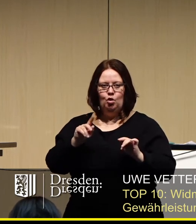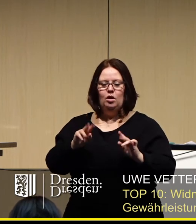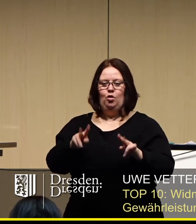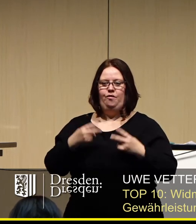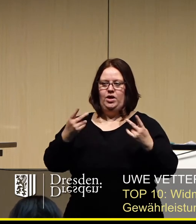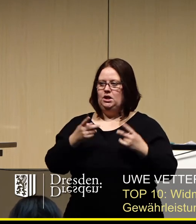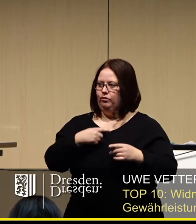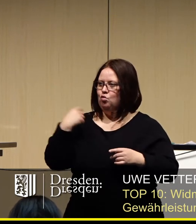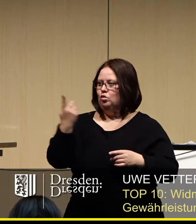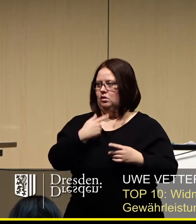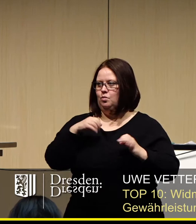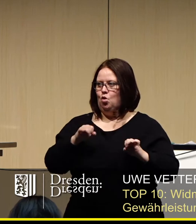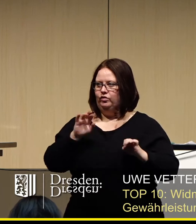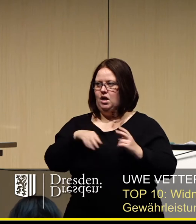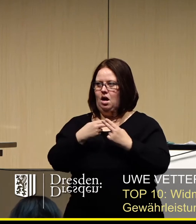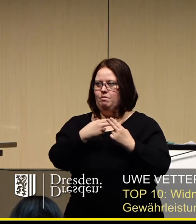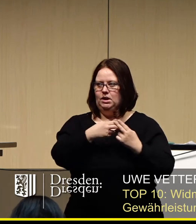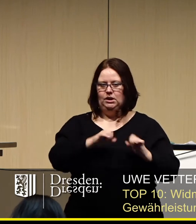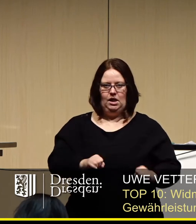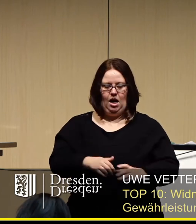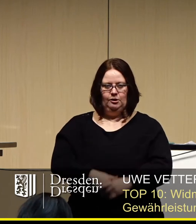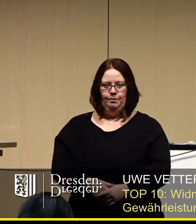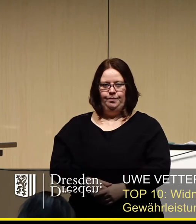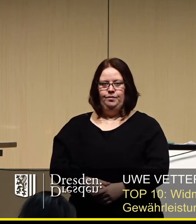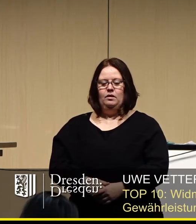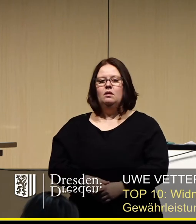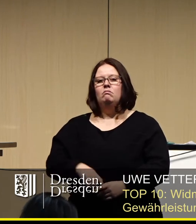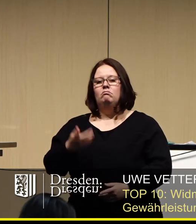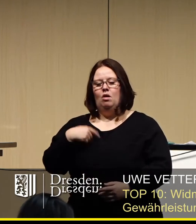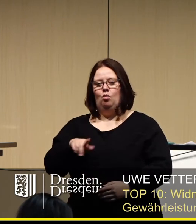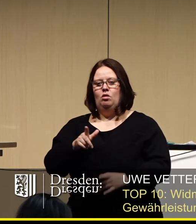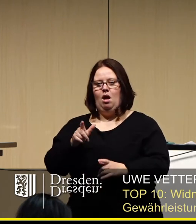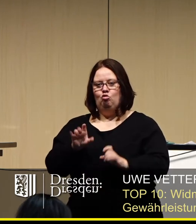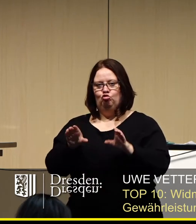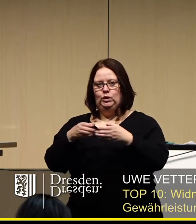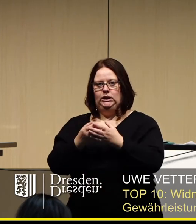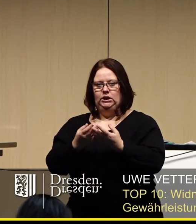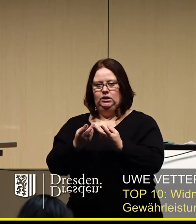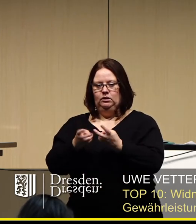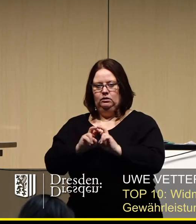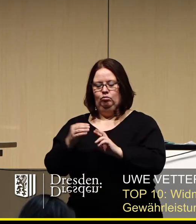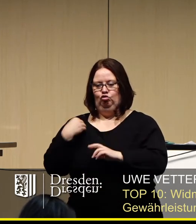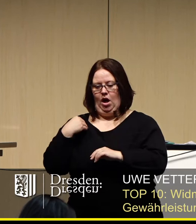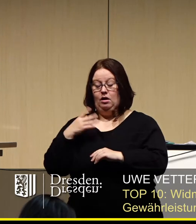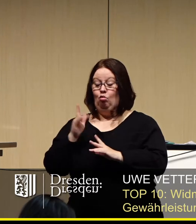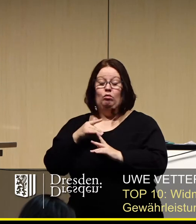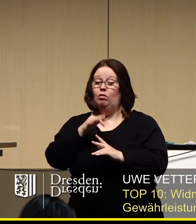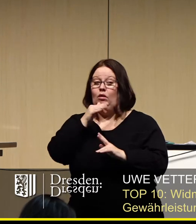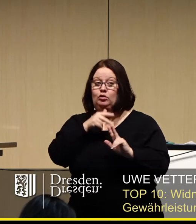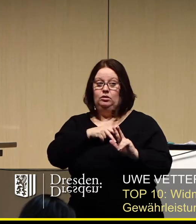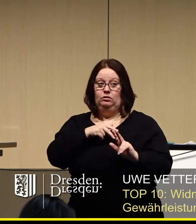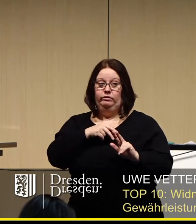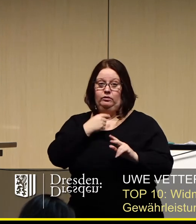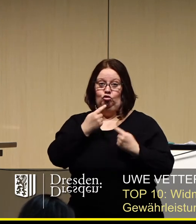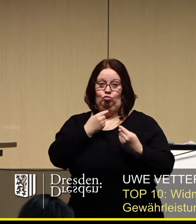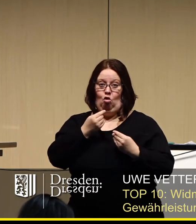Nutzen aller möglich ist. Auch wurde uns in den Ausschusssitzungen versichert, darüber haben wir noch gar nicht gesprochen,